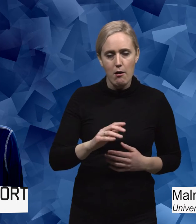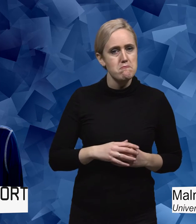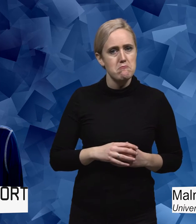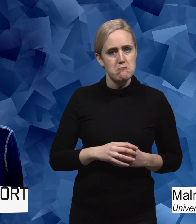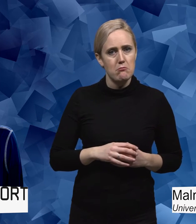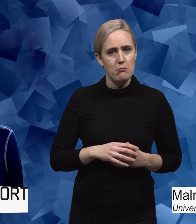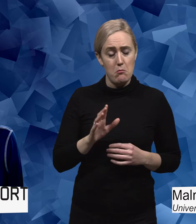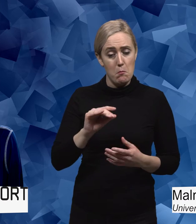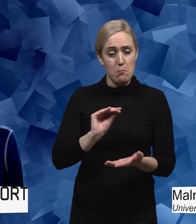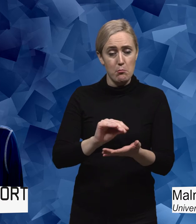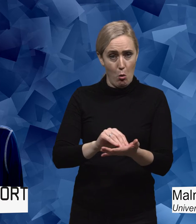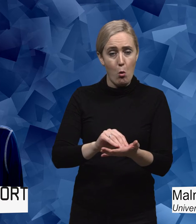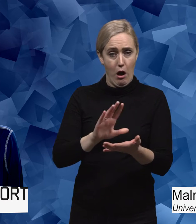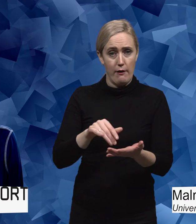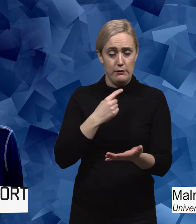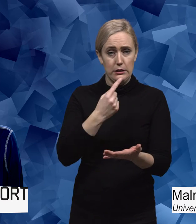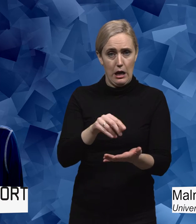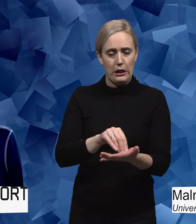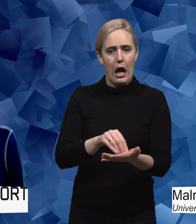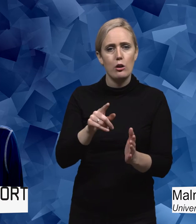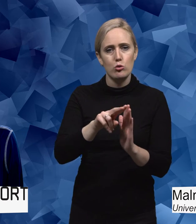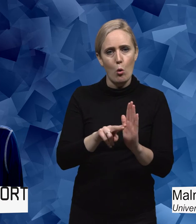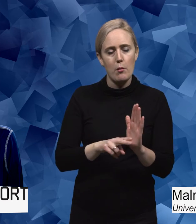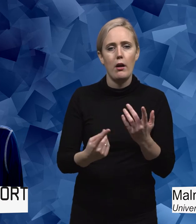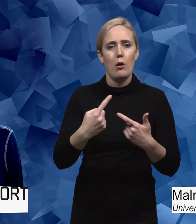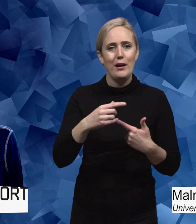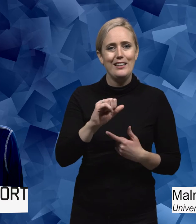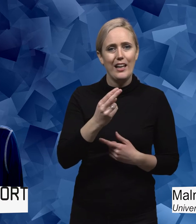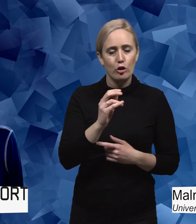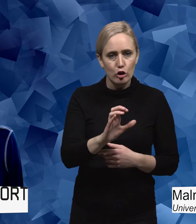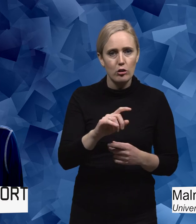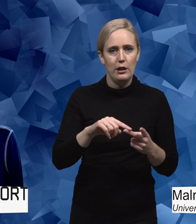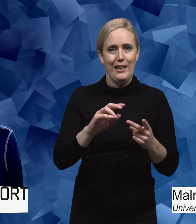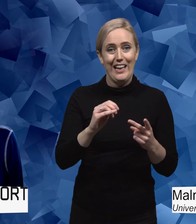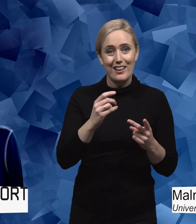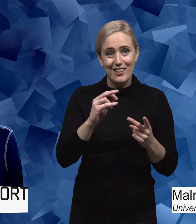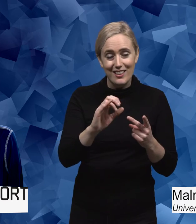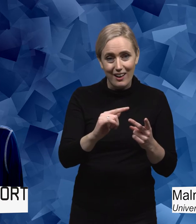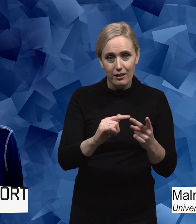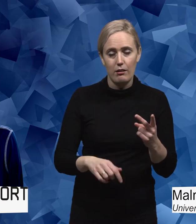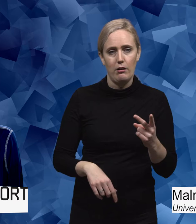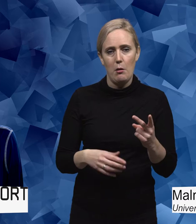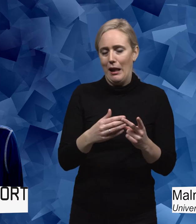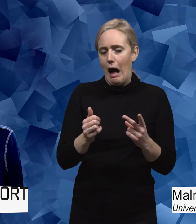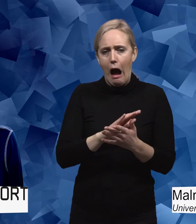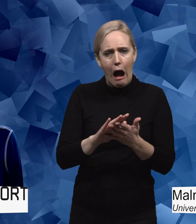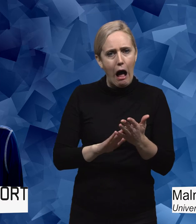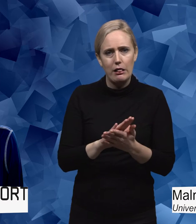uttalade det var explicit att det handlade om normer kring genus eller etnicitet men man nämnde aldrig